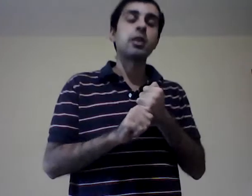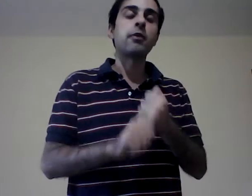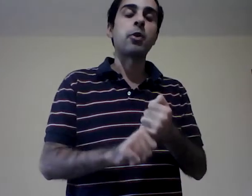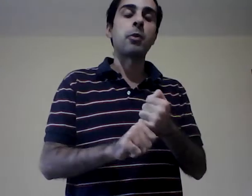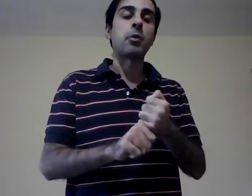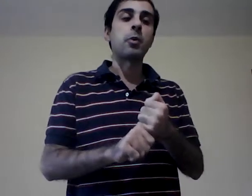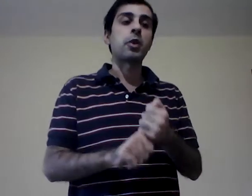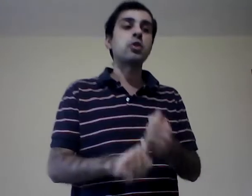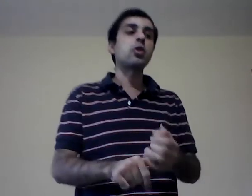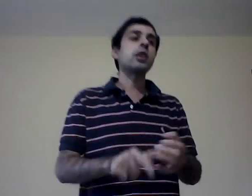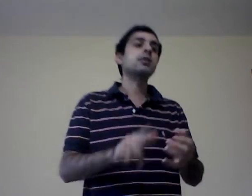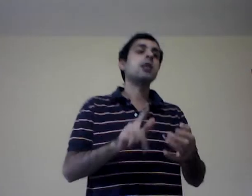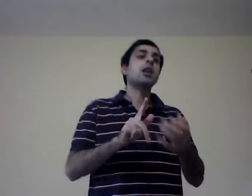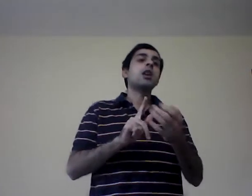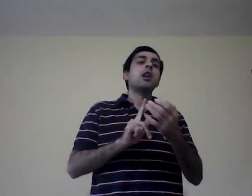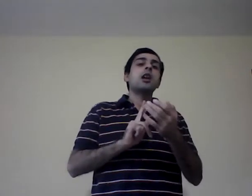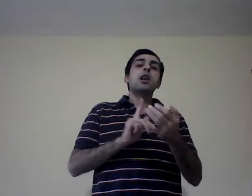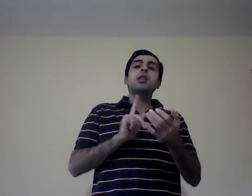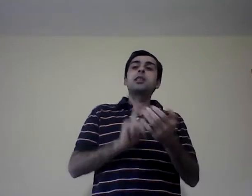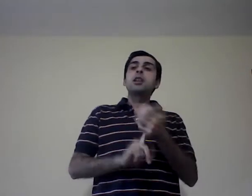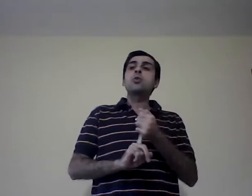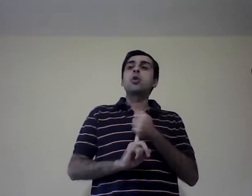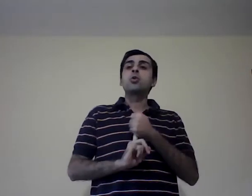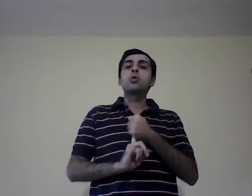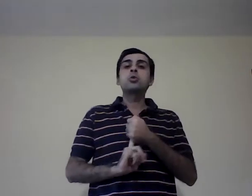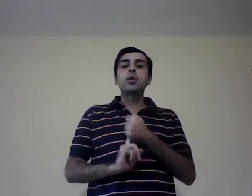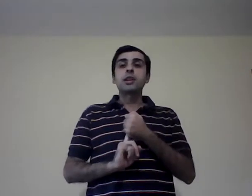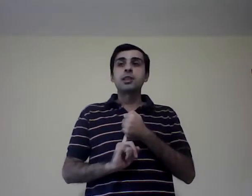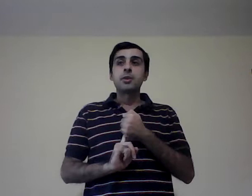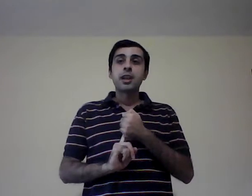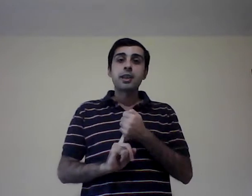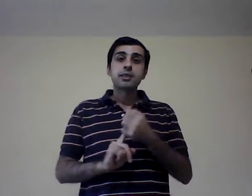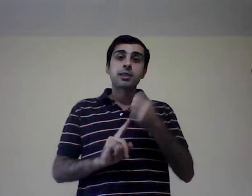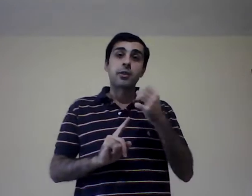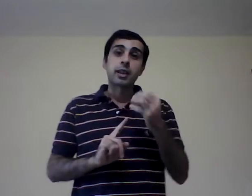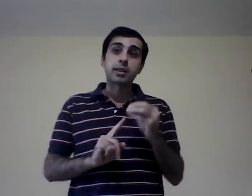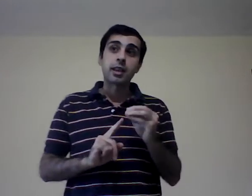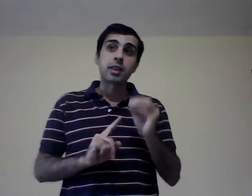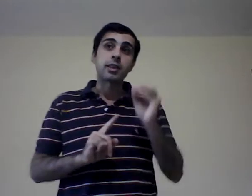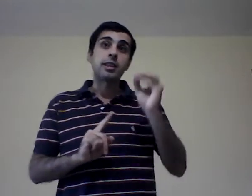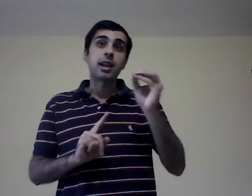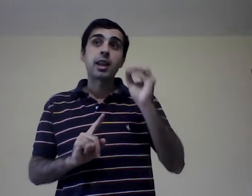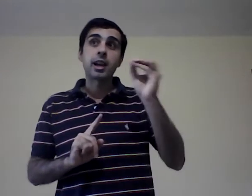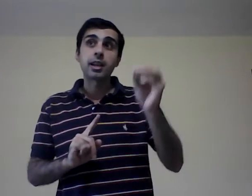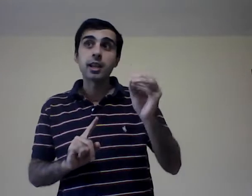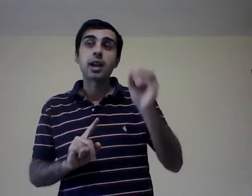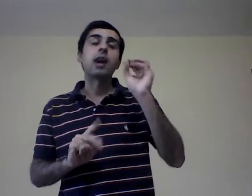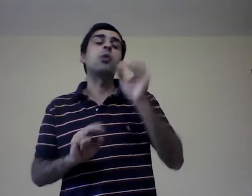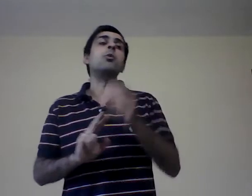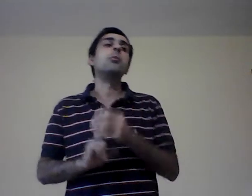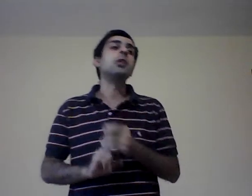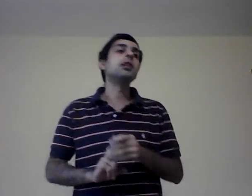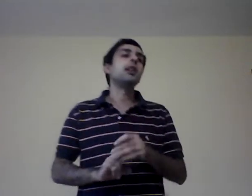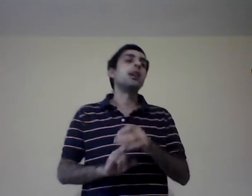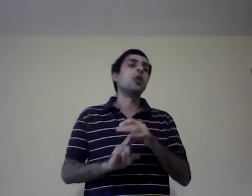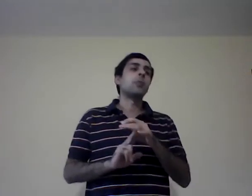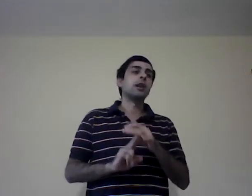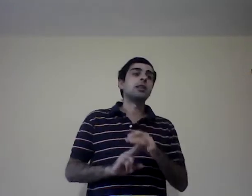Formado por personas. Tiene un conjunto de actividades que van a estar destinadas a qué? A cumplir el objetivo